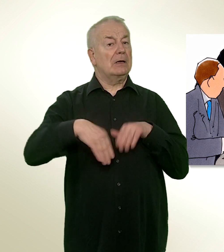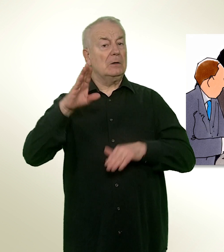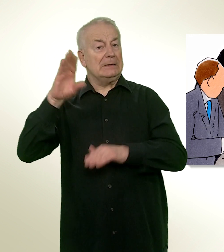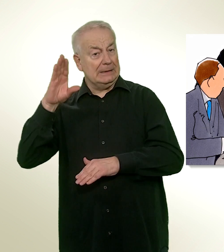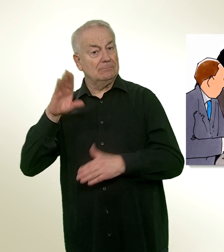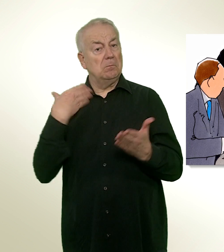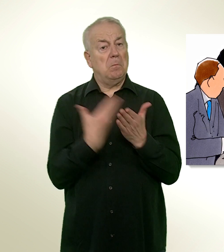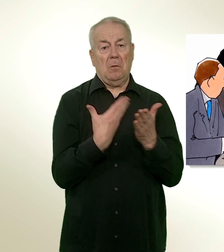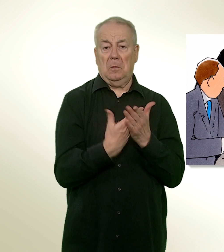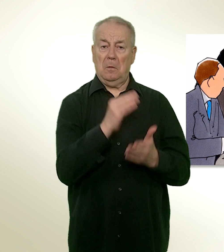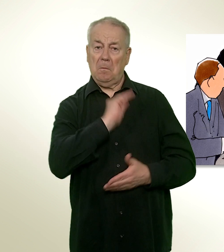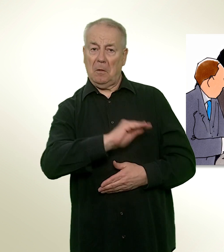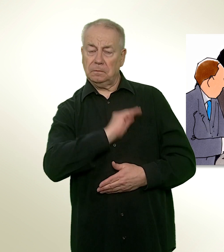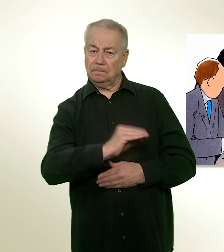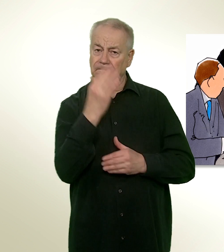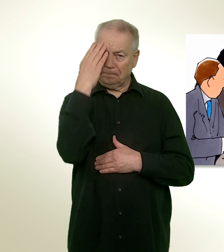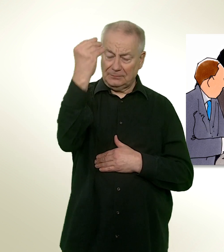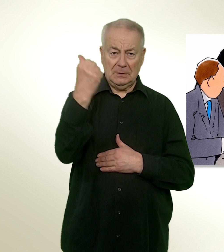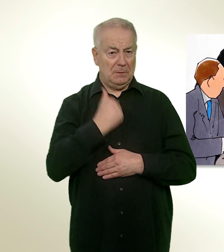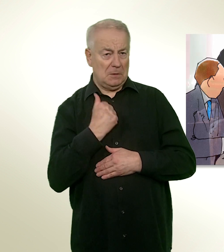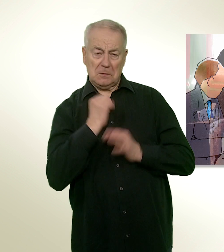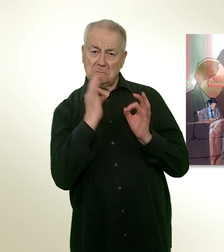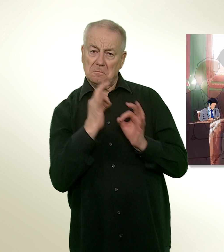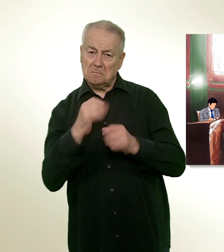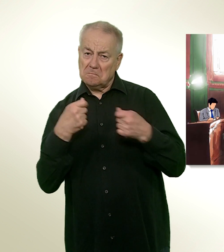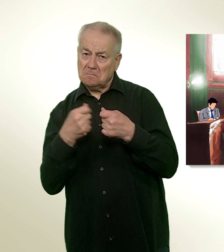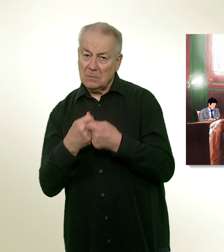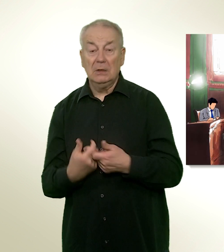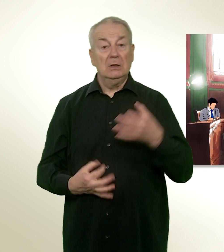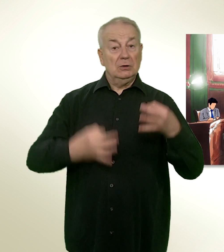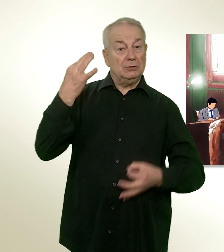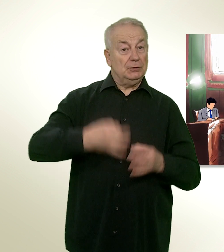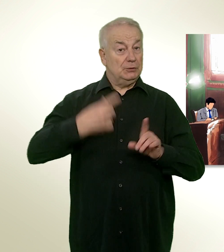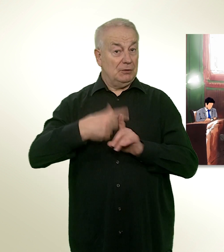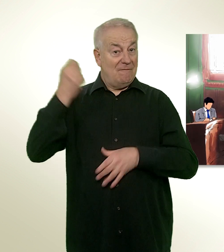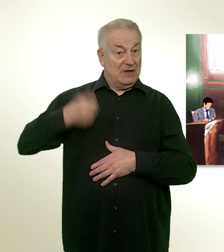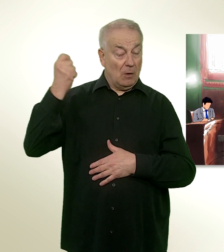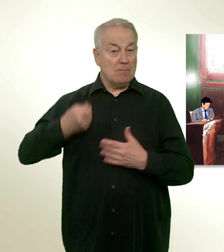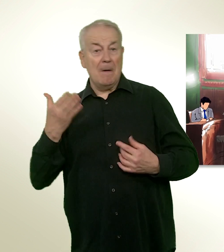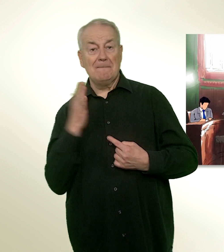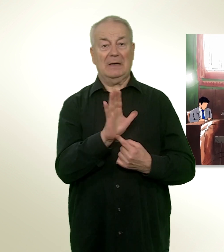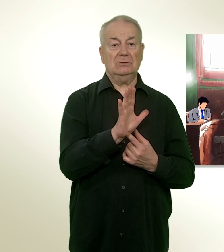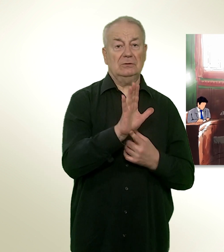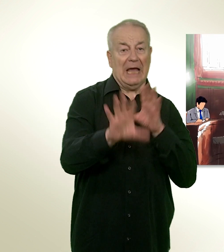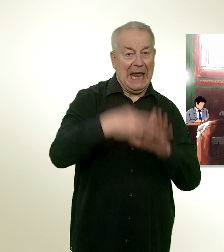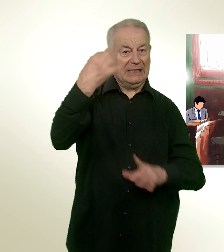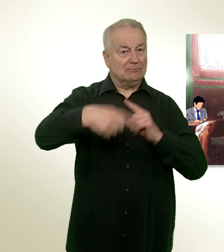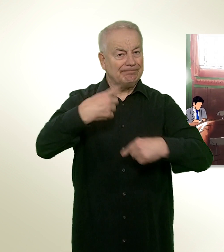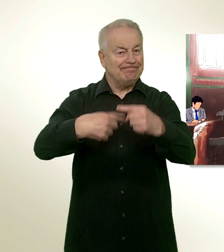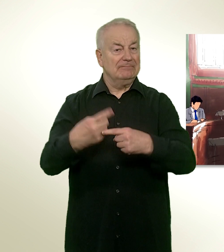justifient des aptitudes professionnelles et personnelles requises. Les juges fédéraux n'auraient plus à se présenter à une réélection. Ils pourraient rester